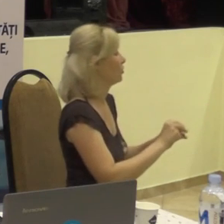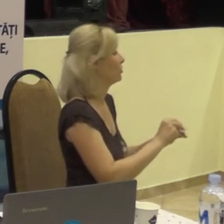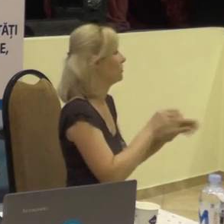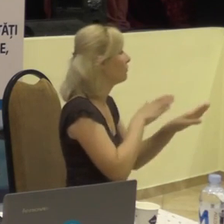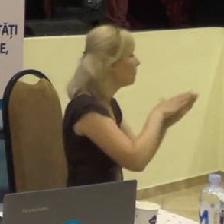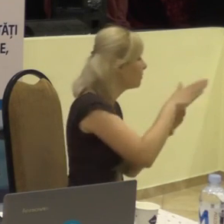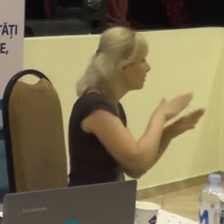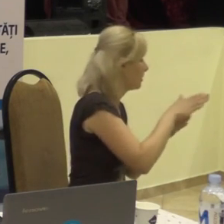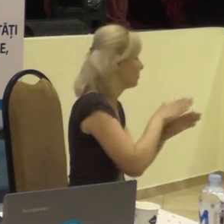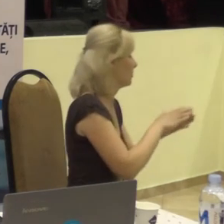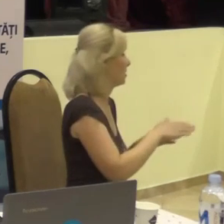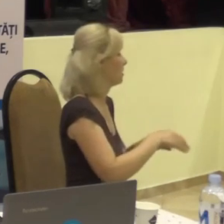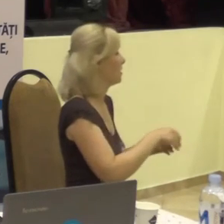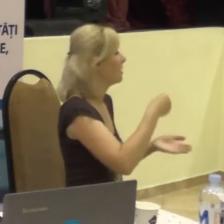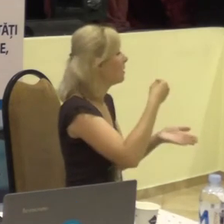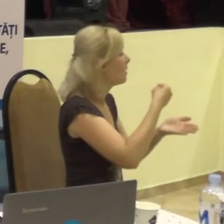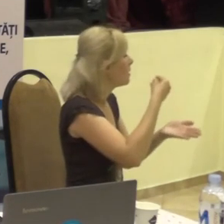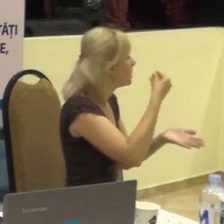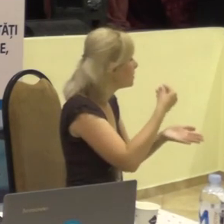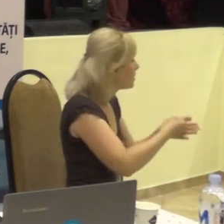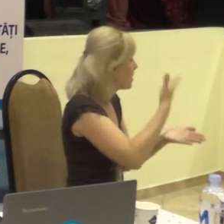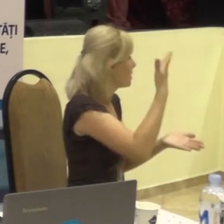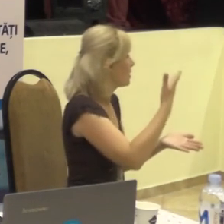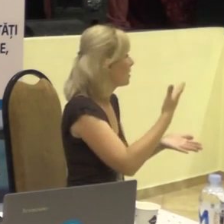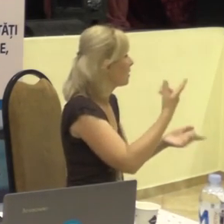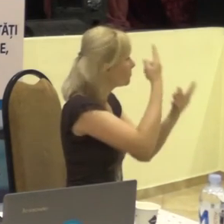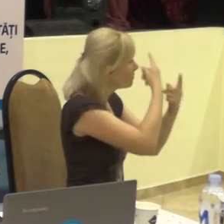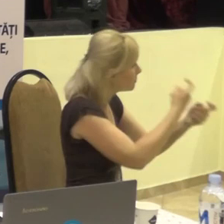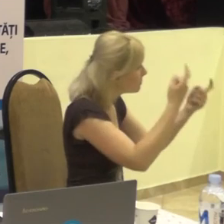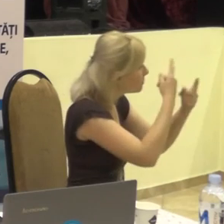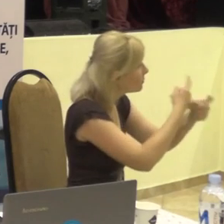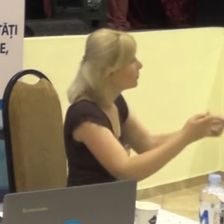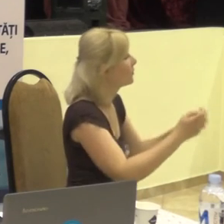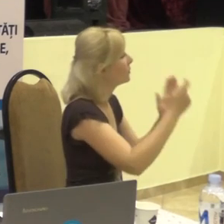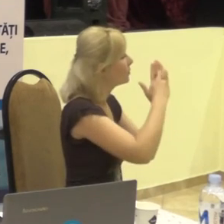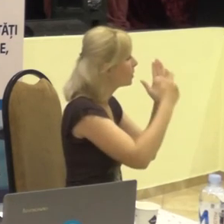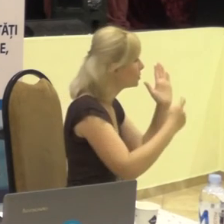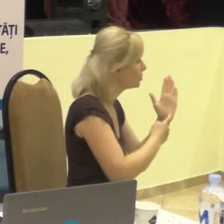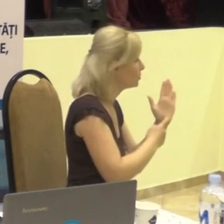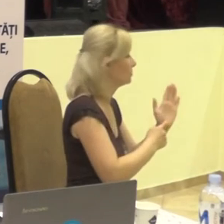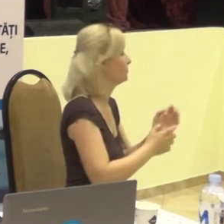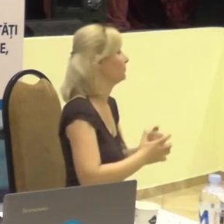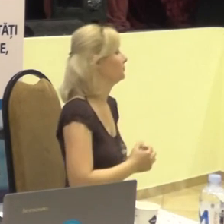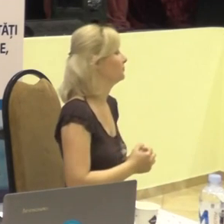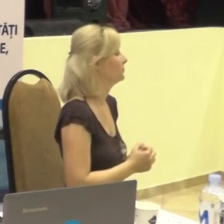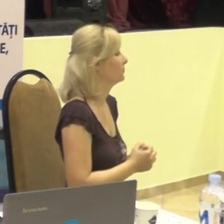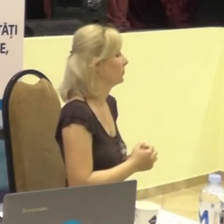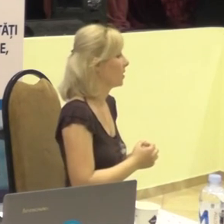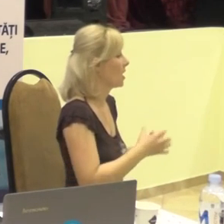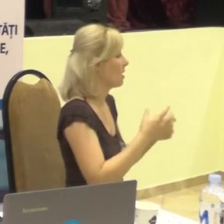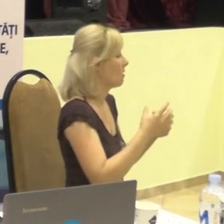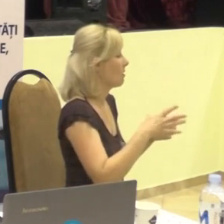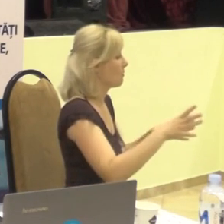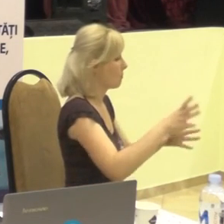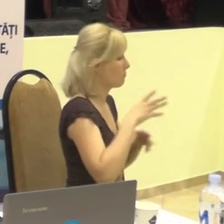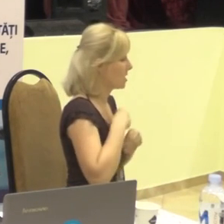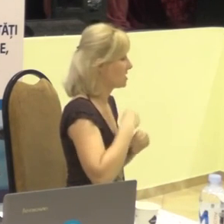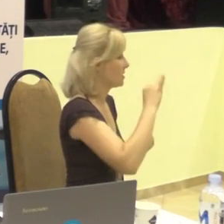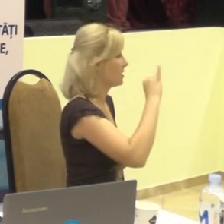și valori împărtășite, deci este proiectul implementat de către Alianța Influmet